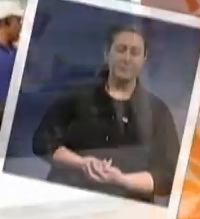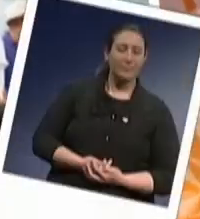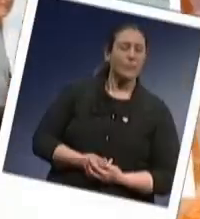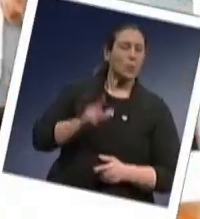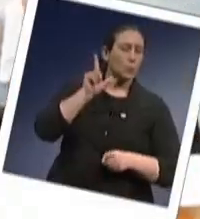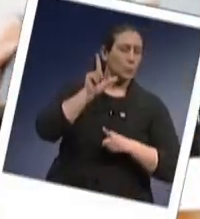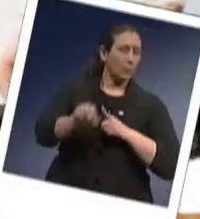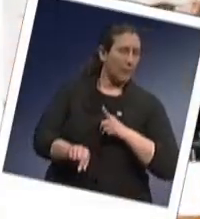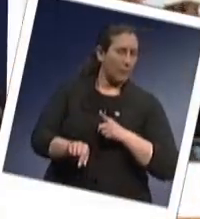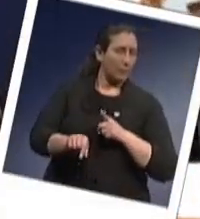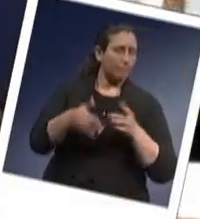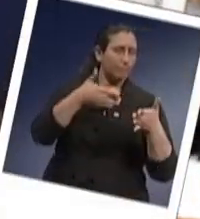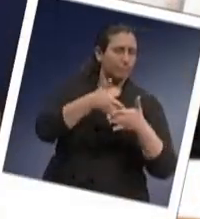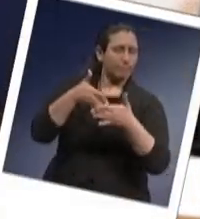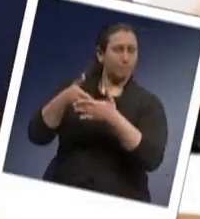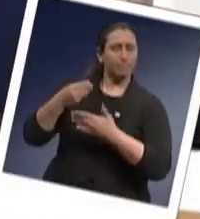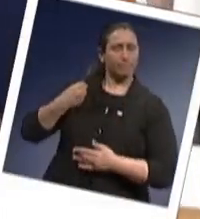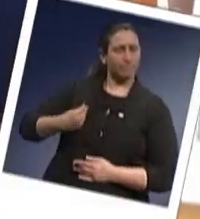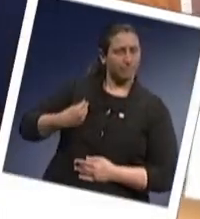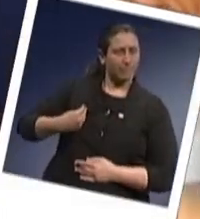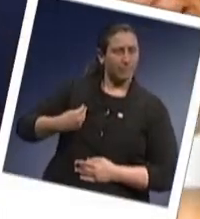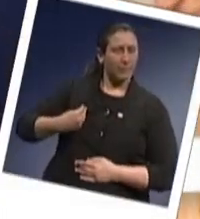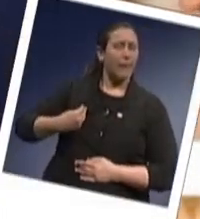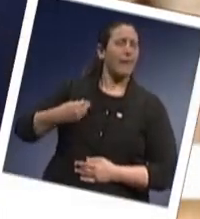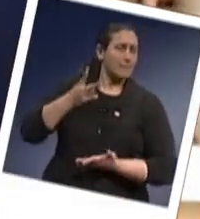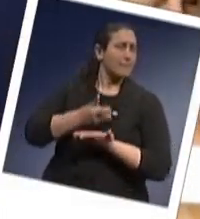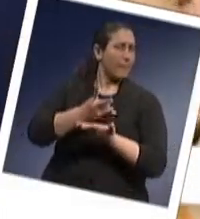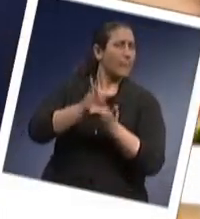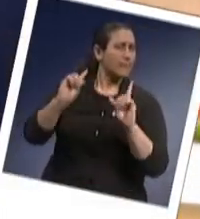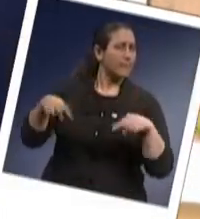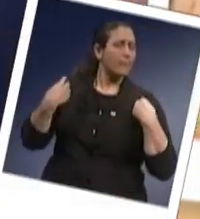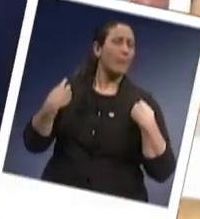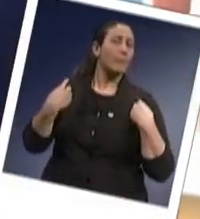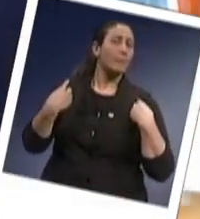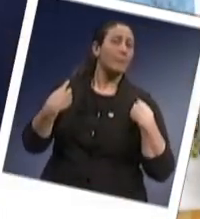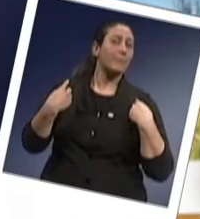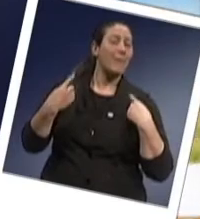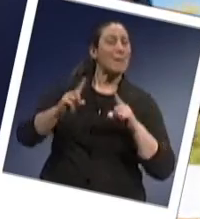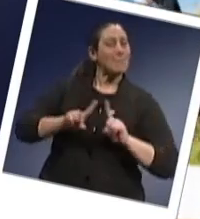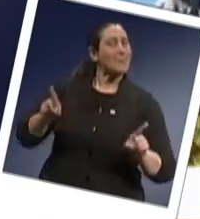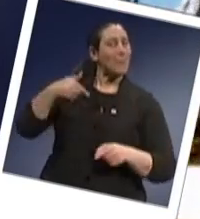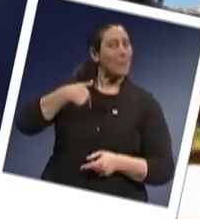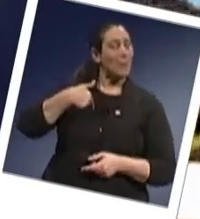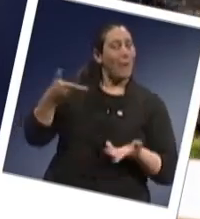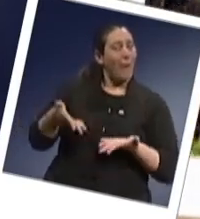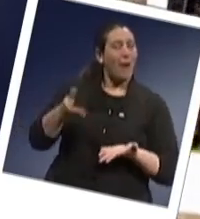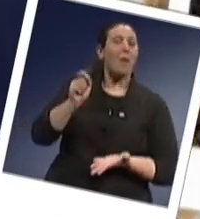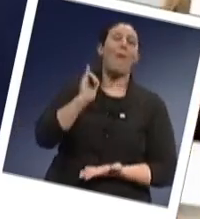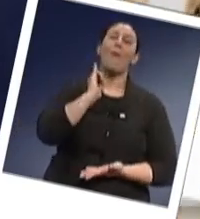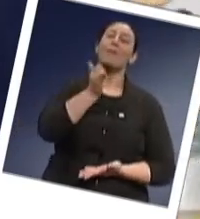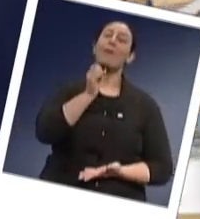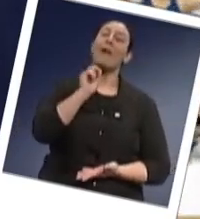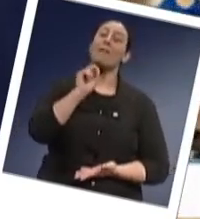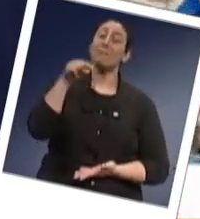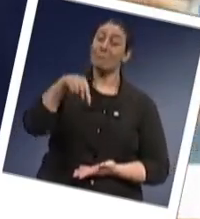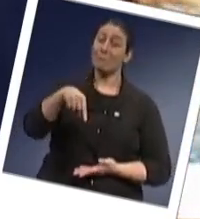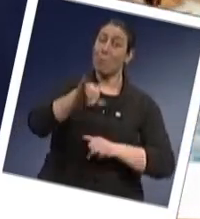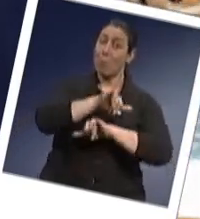Superar os obstáculos que a vida nos impõe é sempre um desafio, pois eu estou aqui para contar que nós do Viva Bem estamos